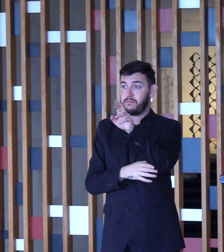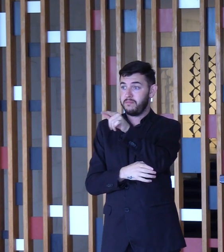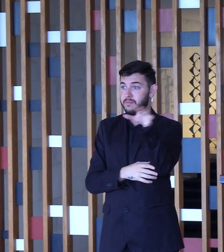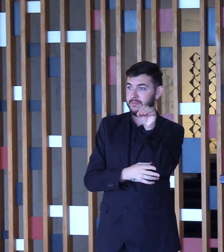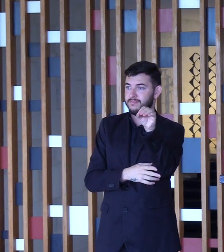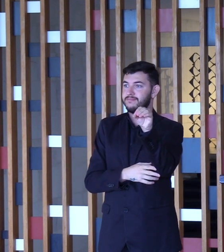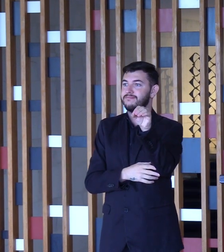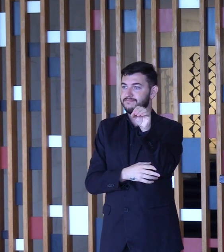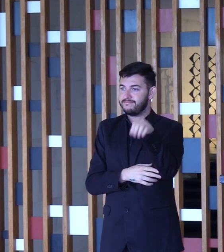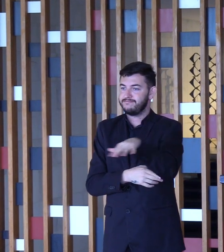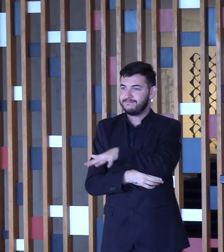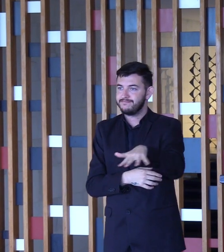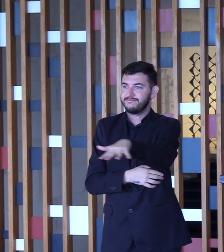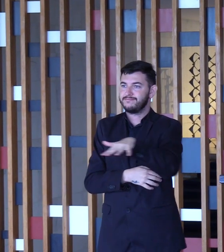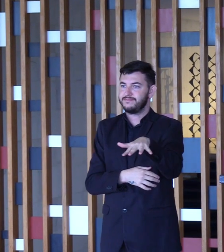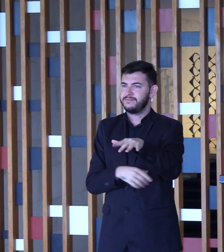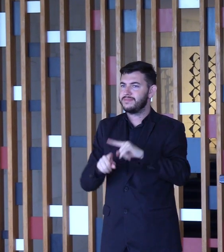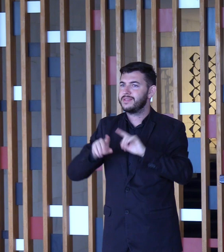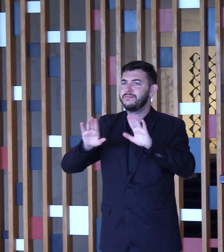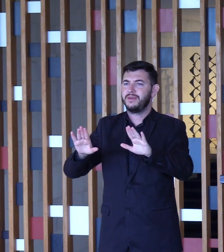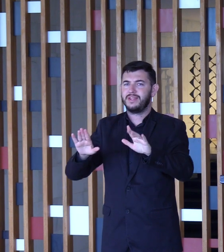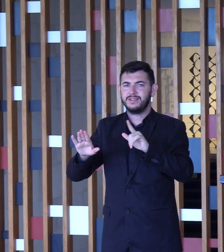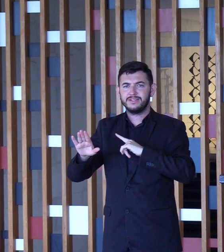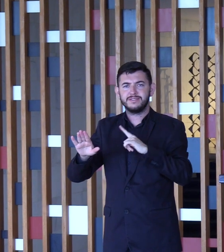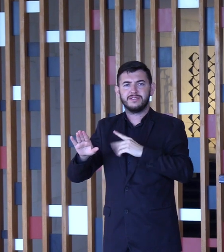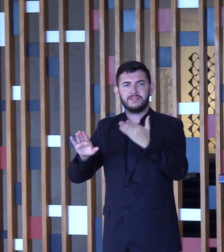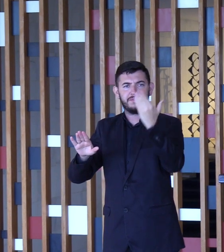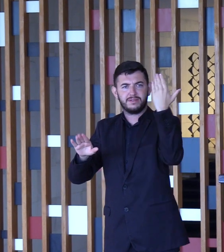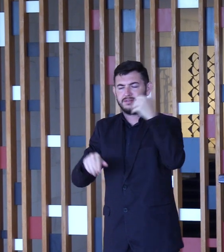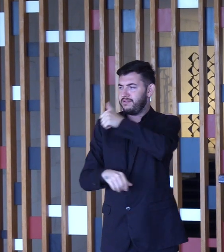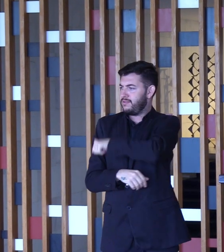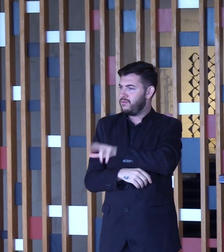as grandes casas do Rio de Janeiro, naquela época,